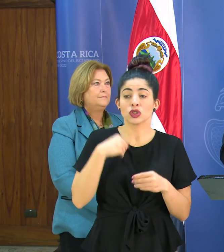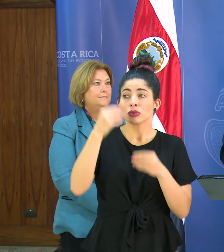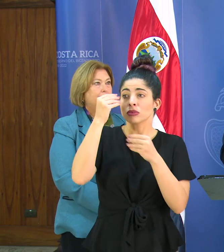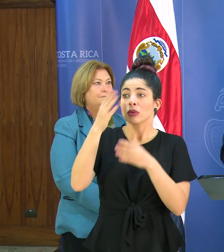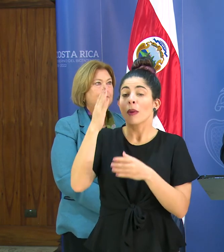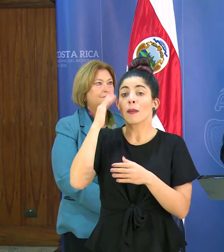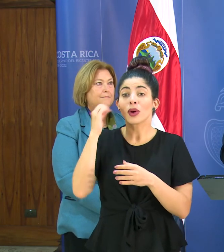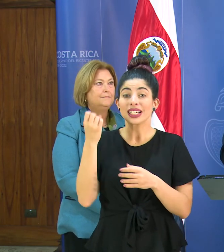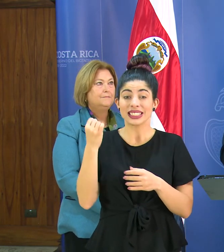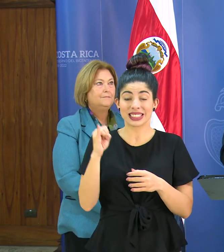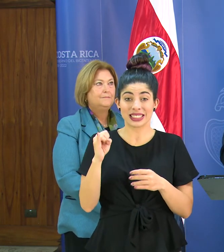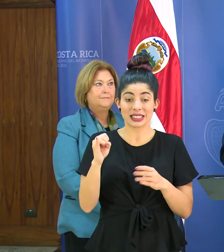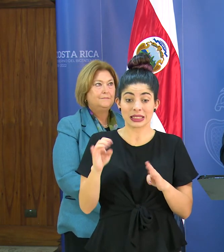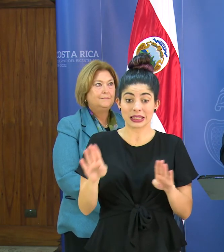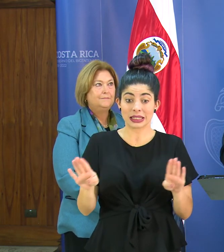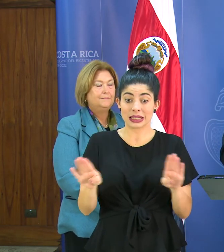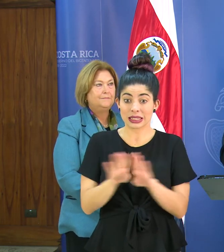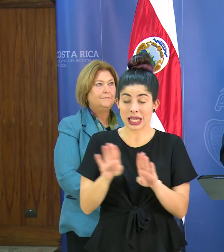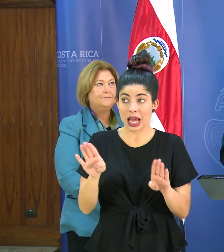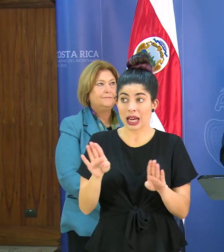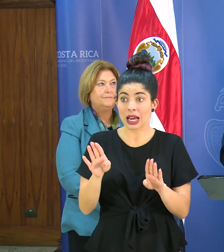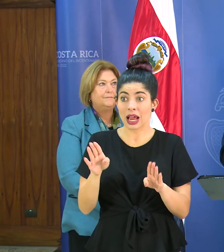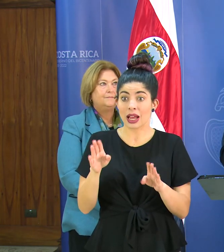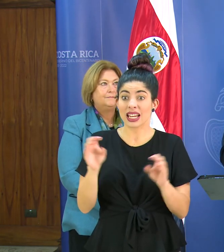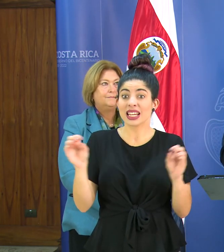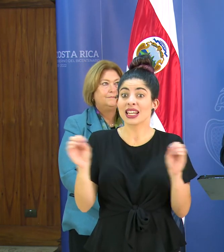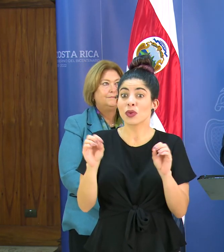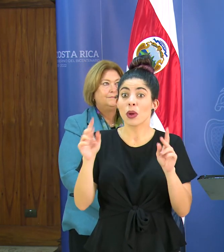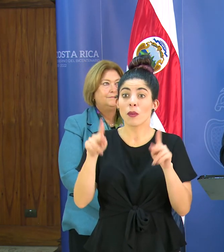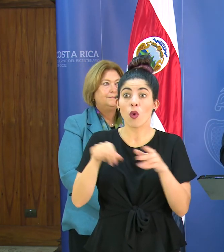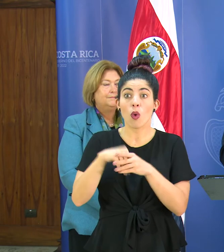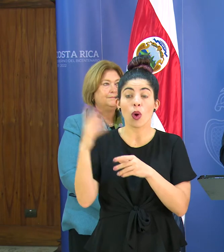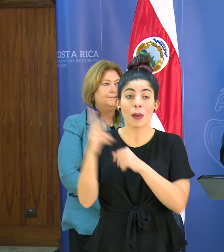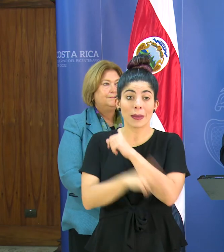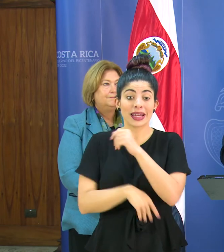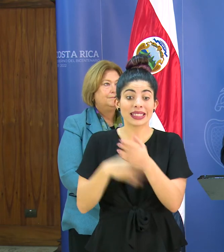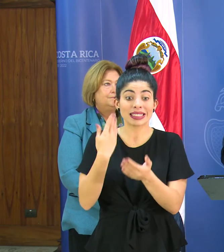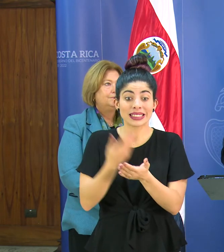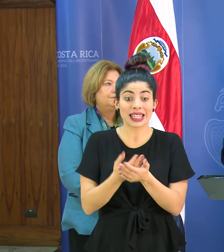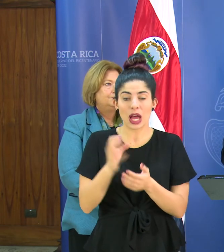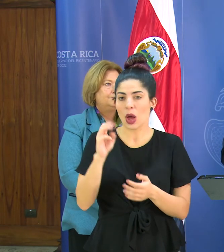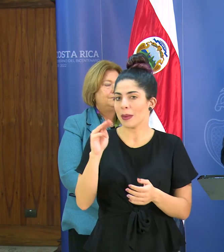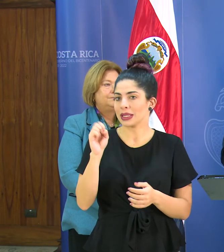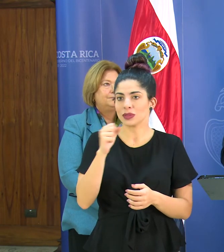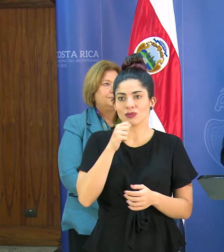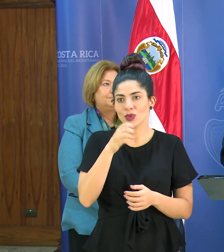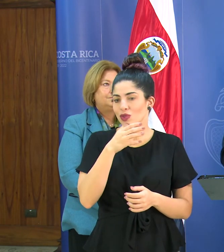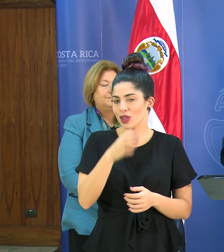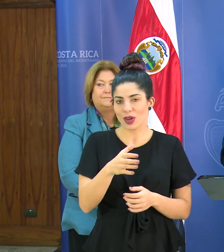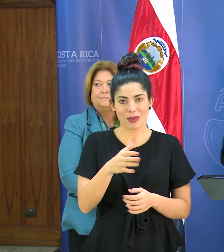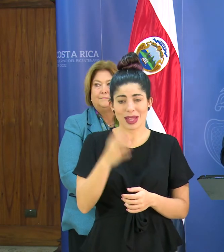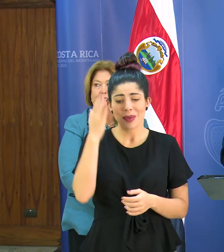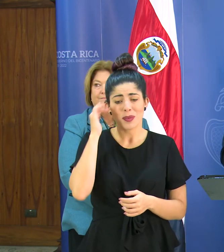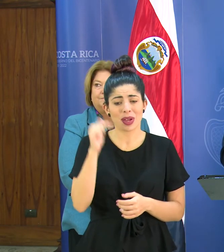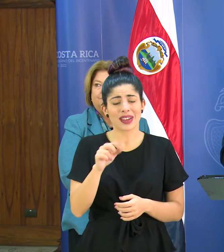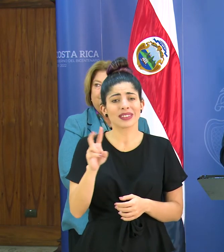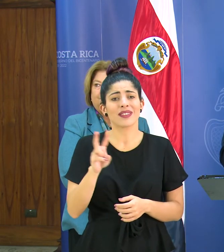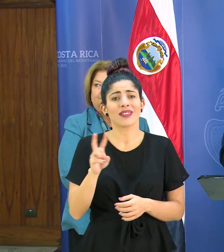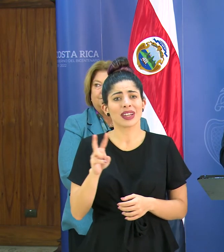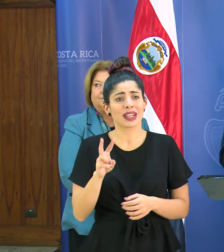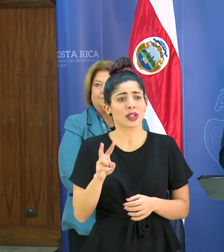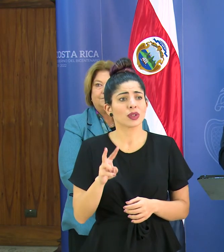cerrar o impedir que lleguen personas de otros países la OMS no lo recomienda por eso mismo que es un virus que